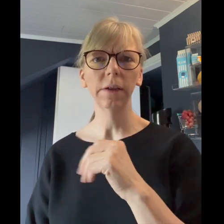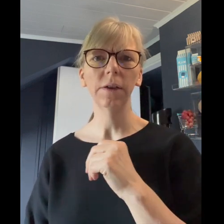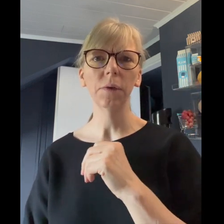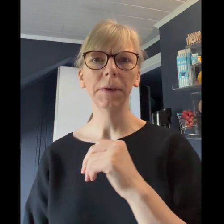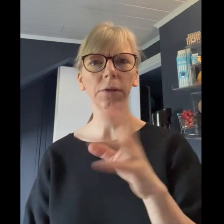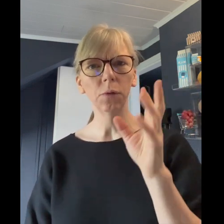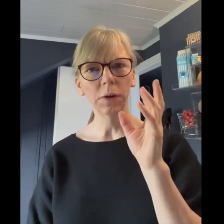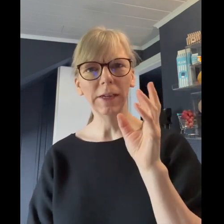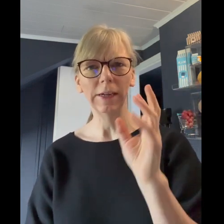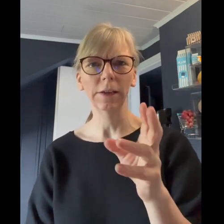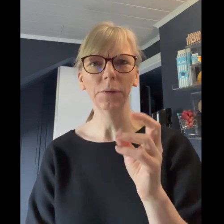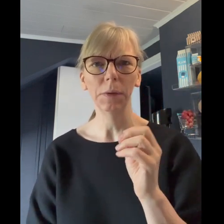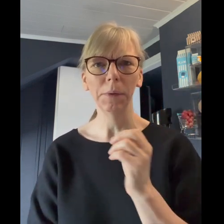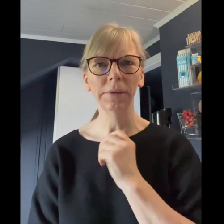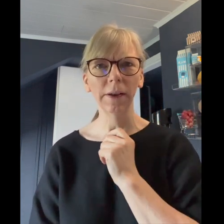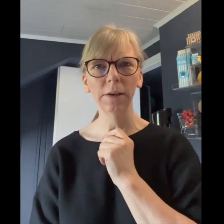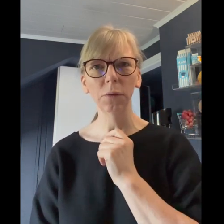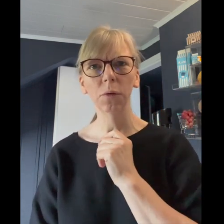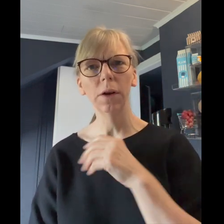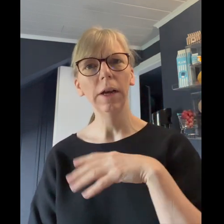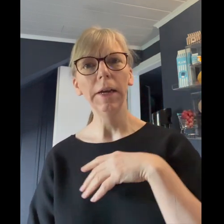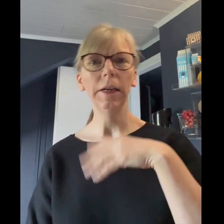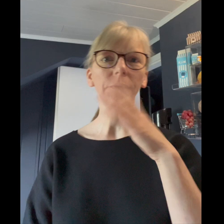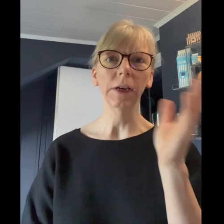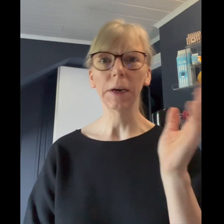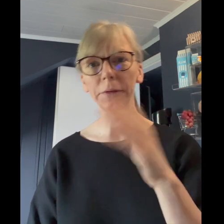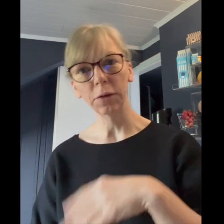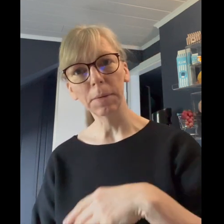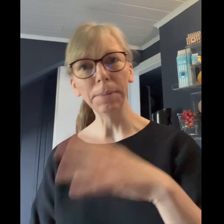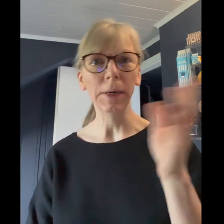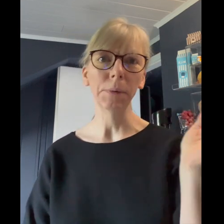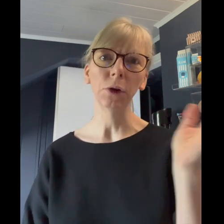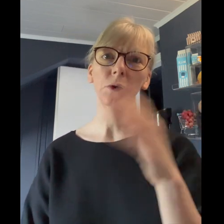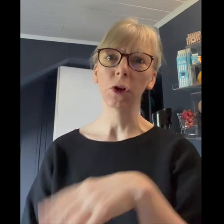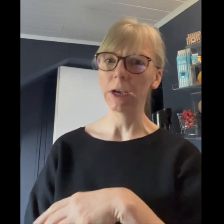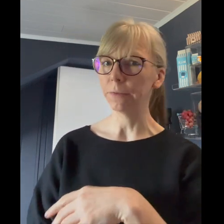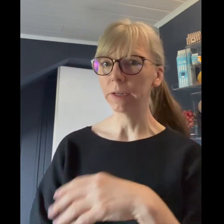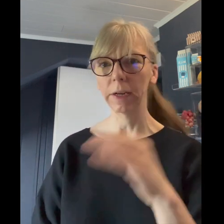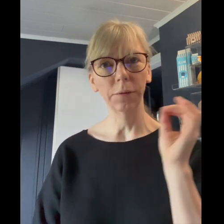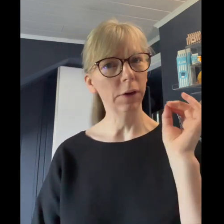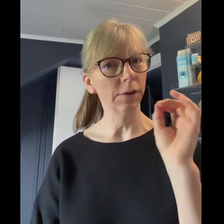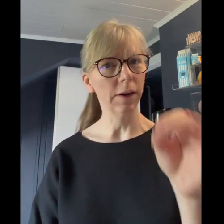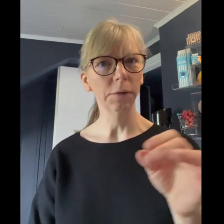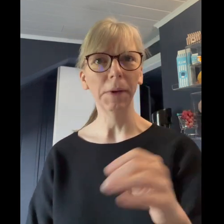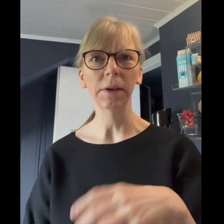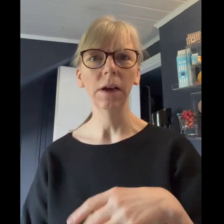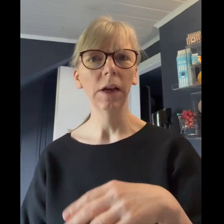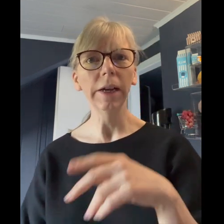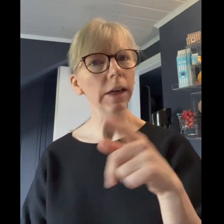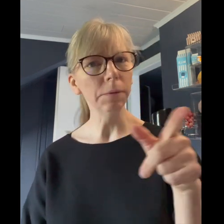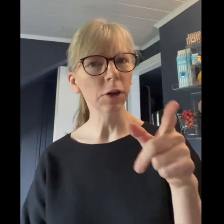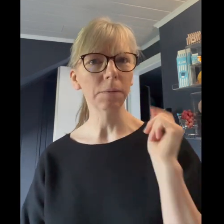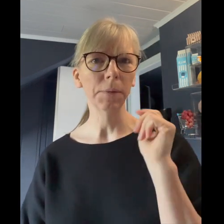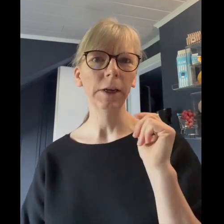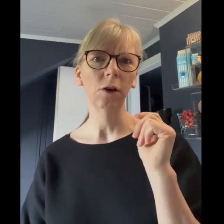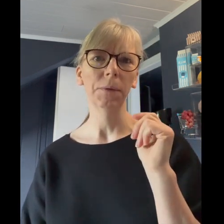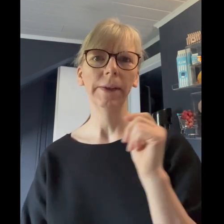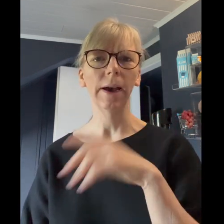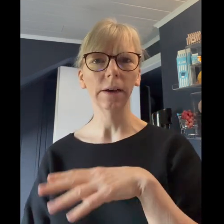informationen ich kriege das von den patienten zu hören hilft der kaffee zum abnehmen brauche ich nur noch kaffee trinken wird das alles besser ihr leben schreibt mir meine kommentare